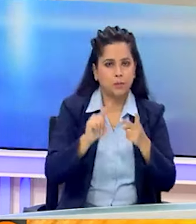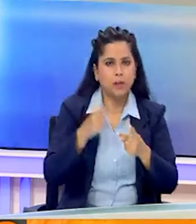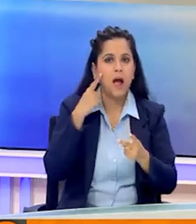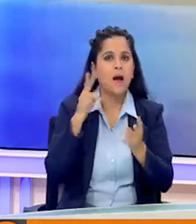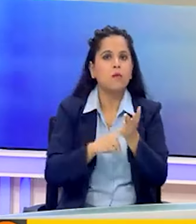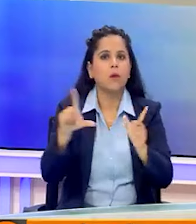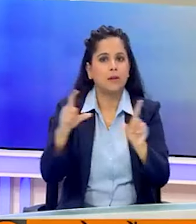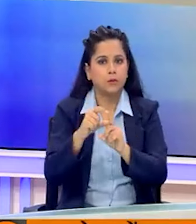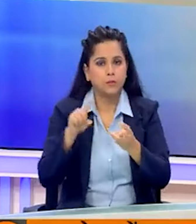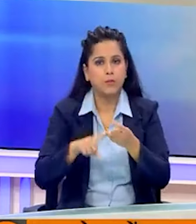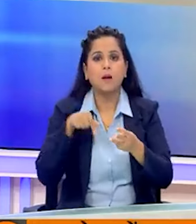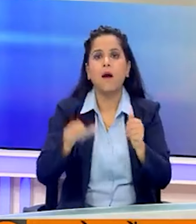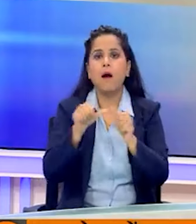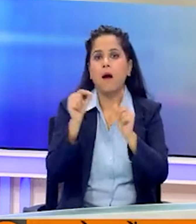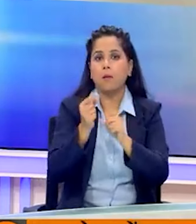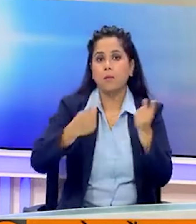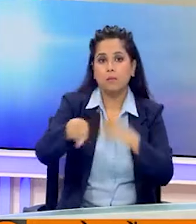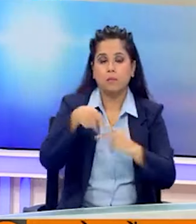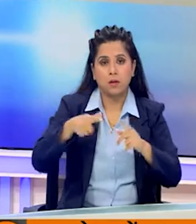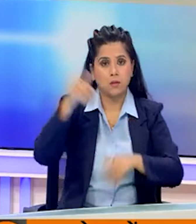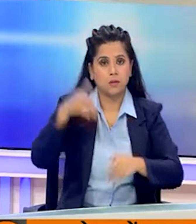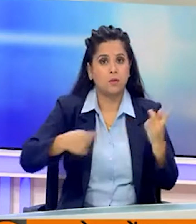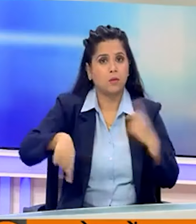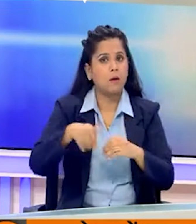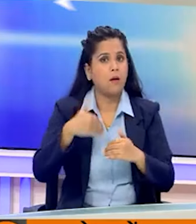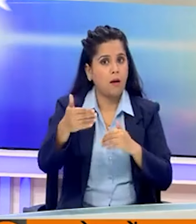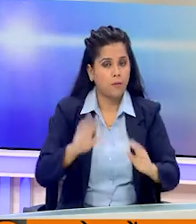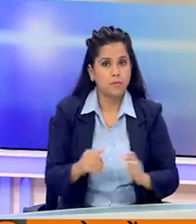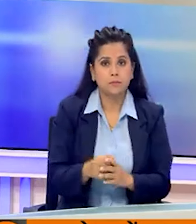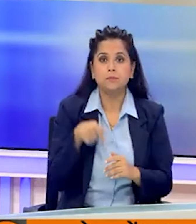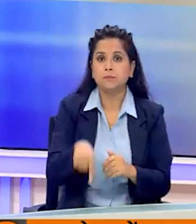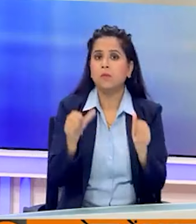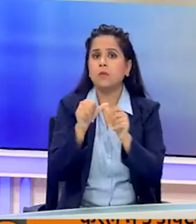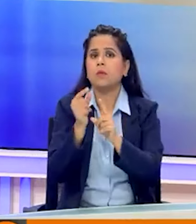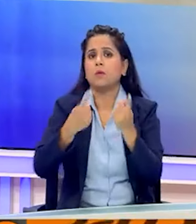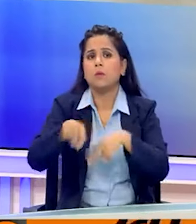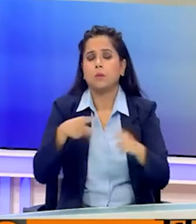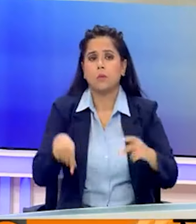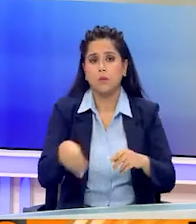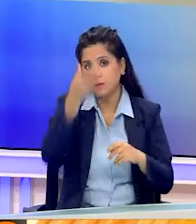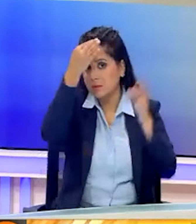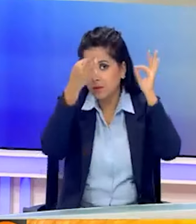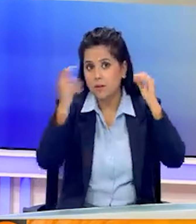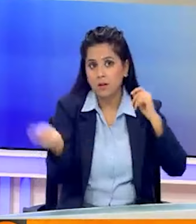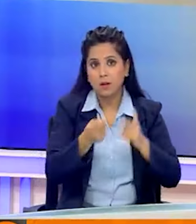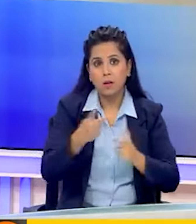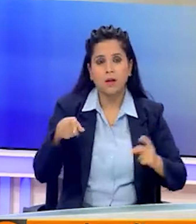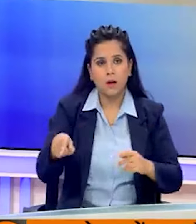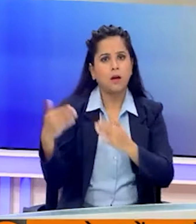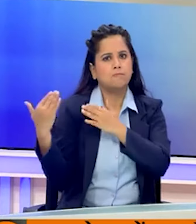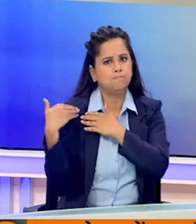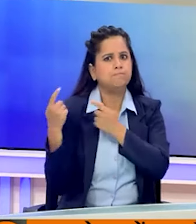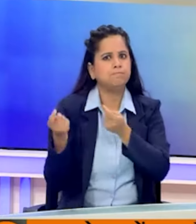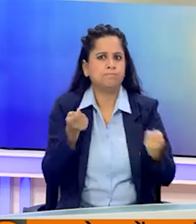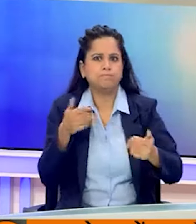INALD और आम आदमे पार्टी भी इस पार चुनावी मैदान में हैं। आमादमी पार्टी की तरफ से अर्विंदी केजरीवाल ने चुनावी कमान संभाली